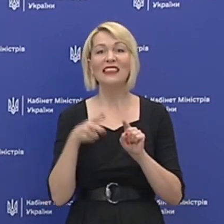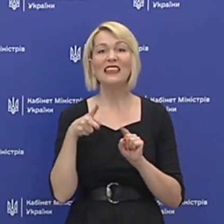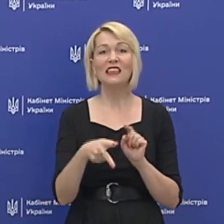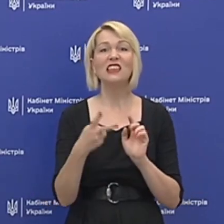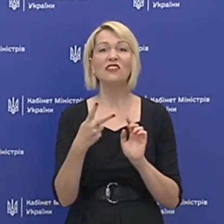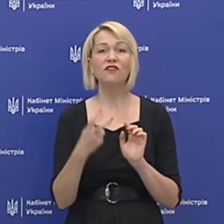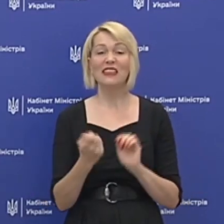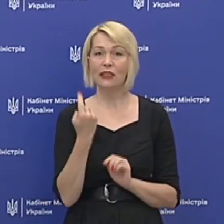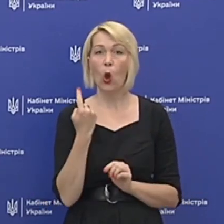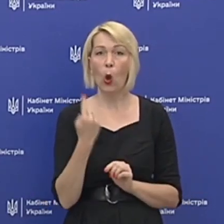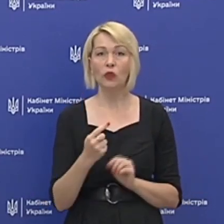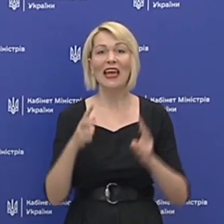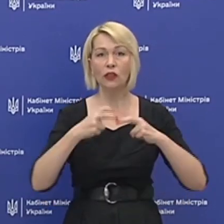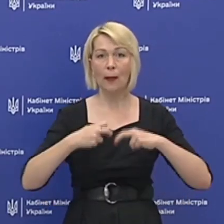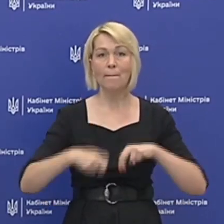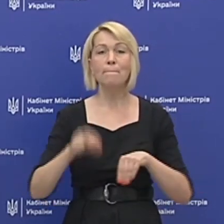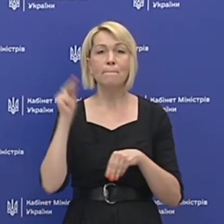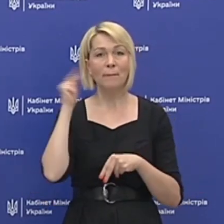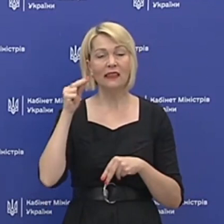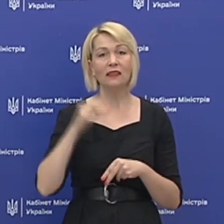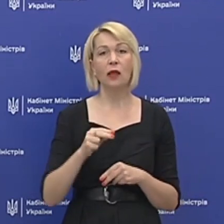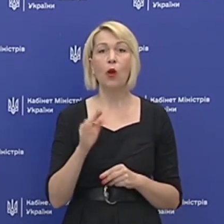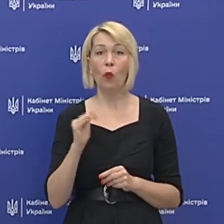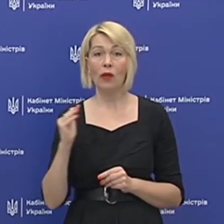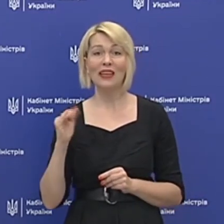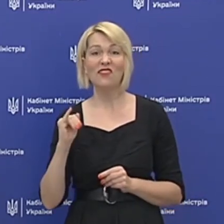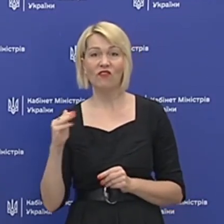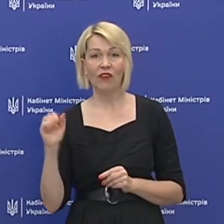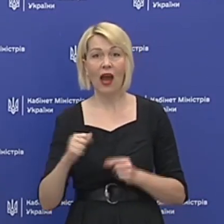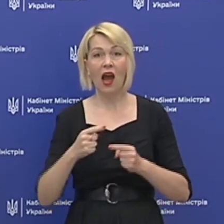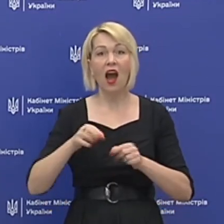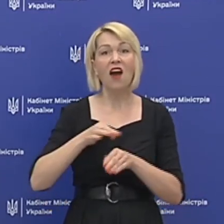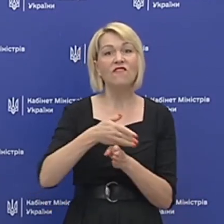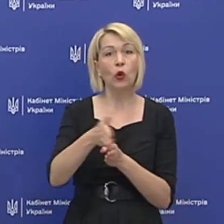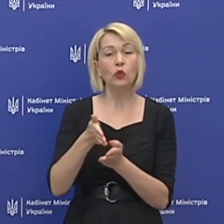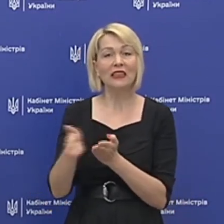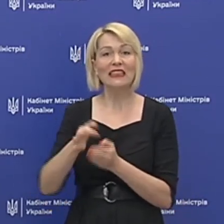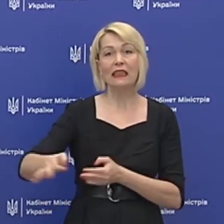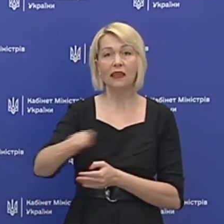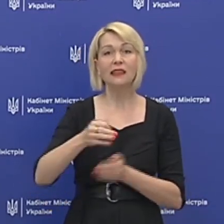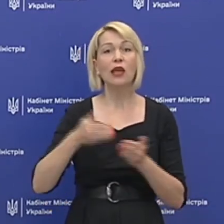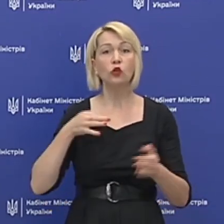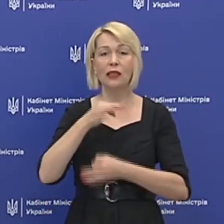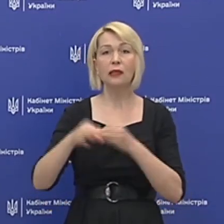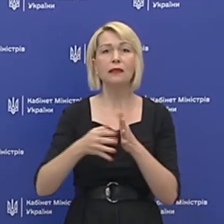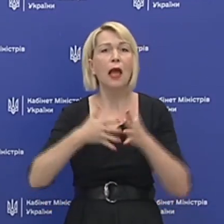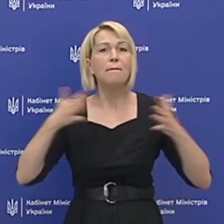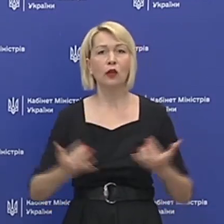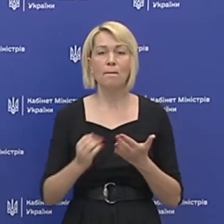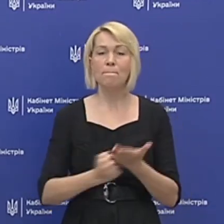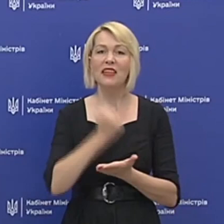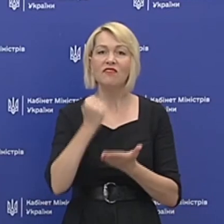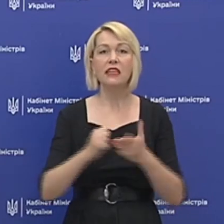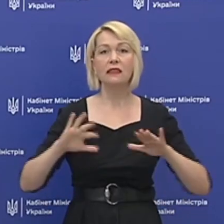3201 дослідження методами 2. Якщо говорити в розрізі регіонів, то за останню добу найбільшу кількість